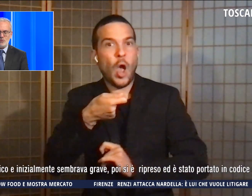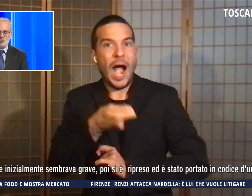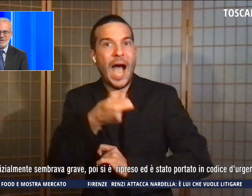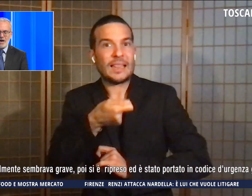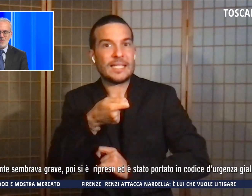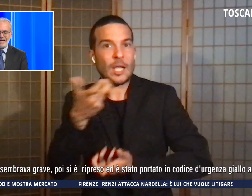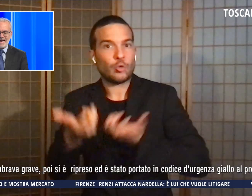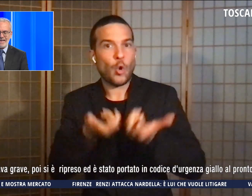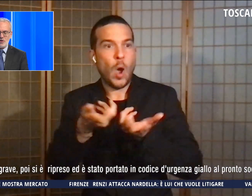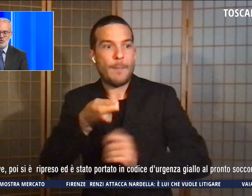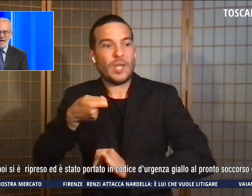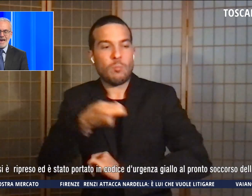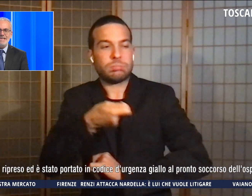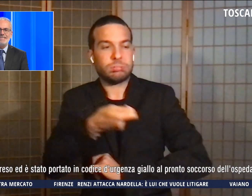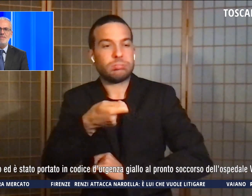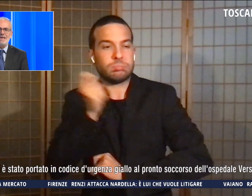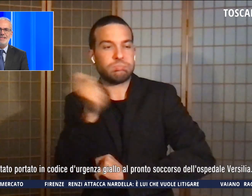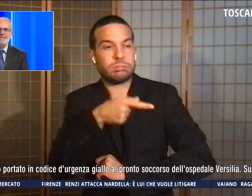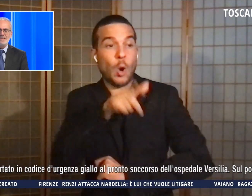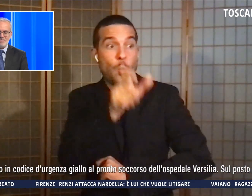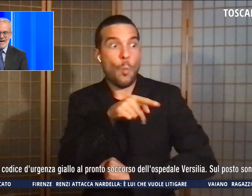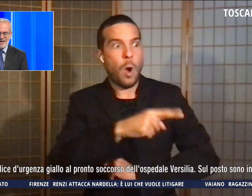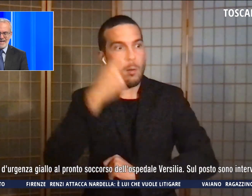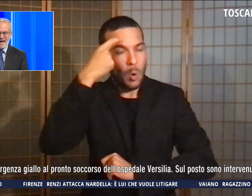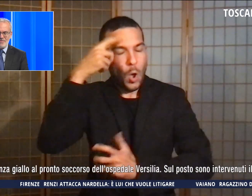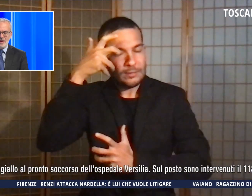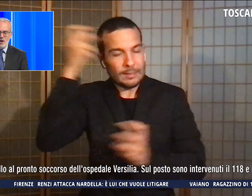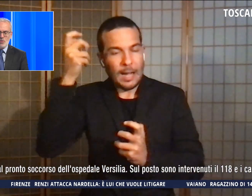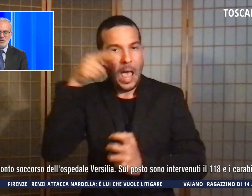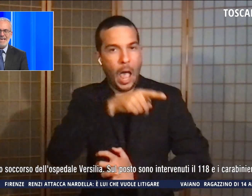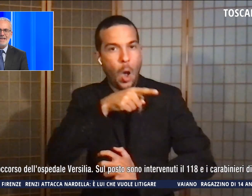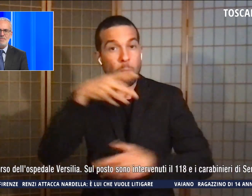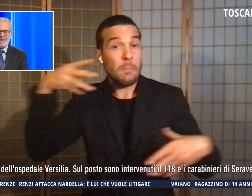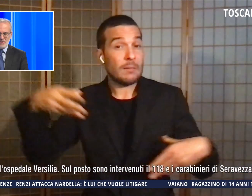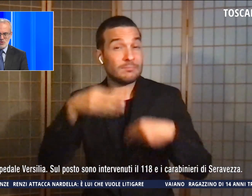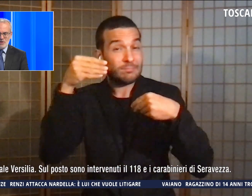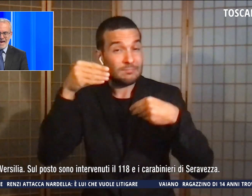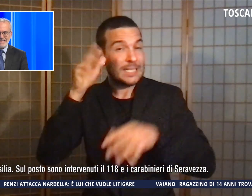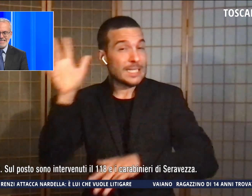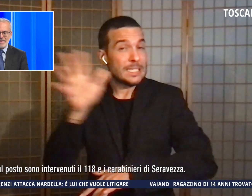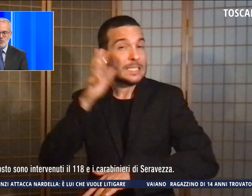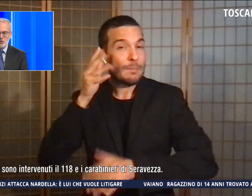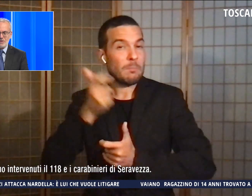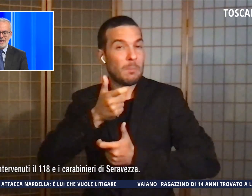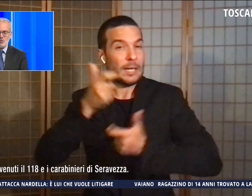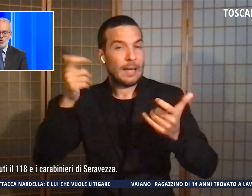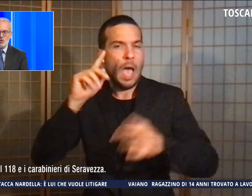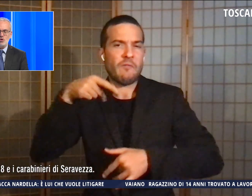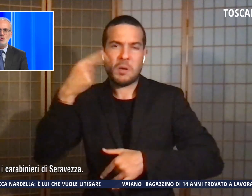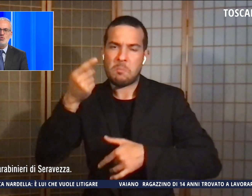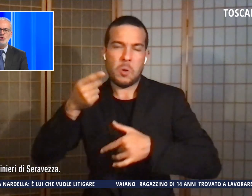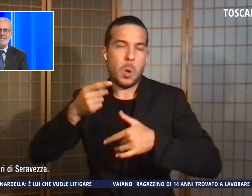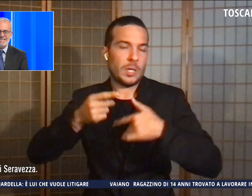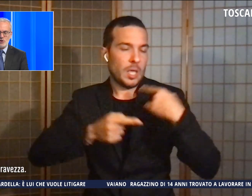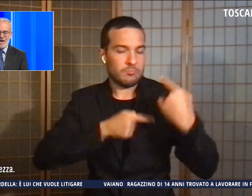riportato un trauma cranico e inizialmente sembrava grave, poi si è ripreso ed è stato portato in